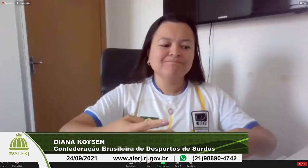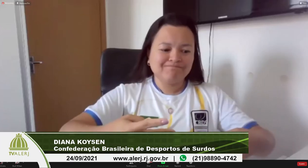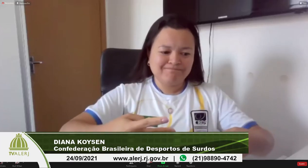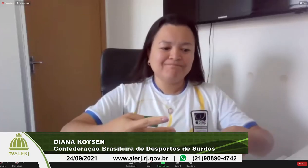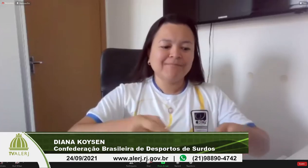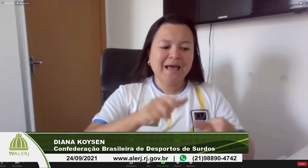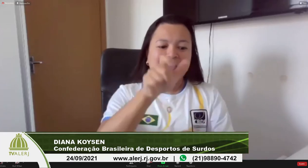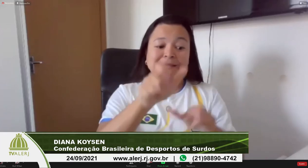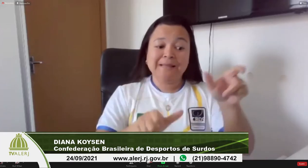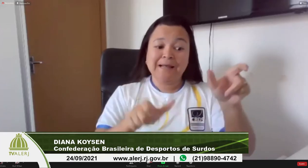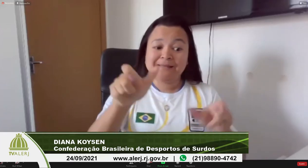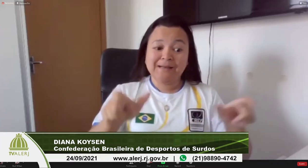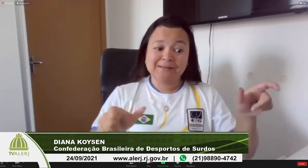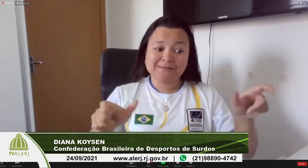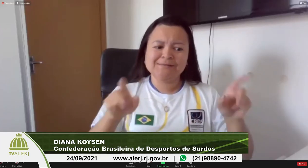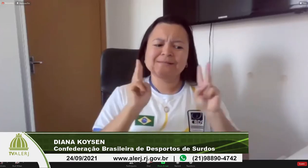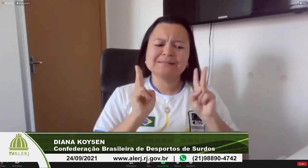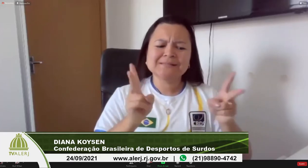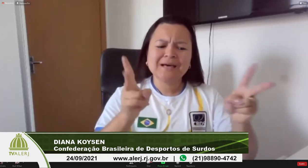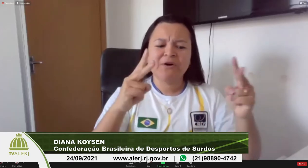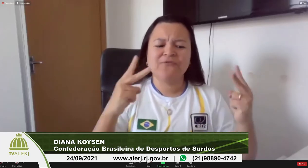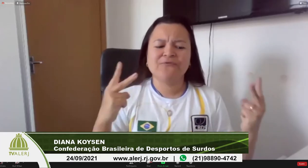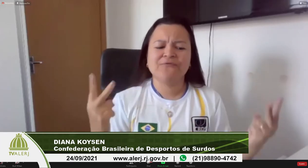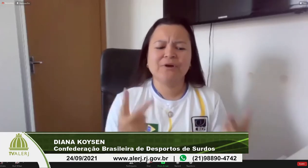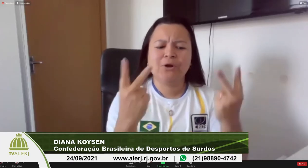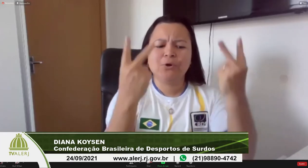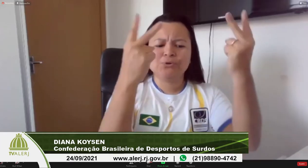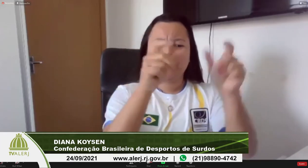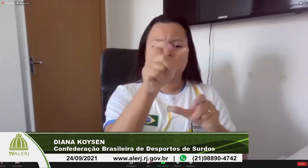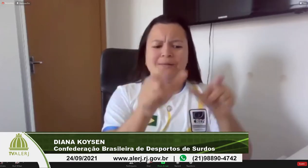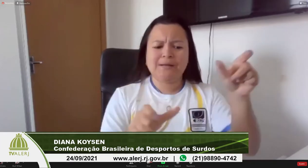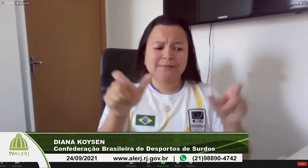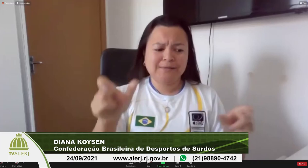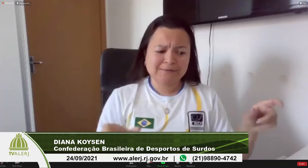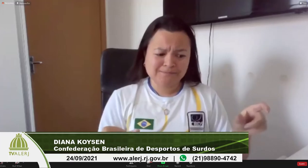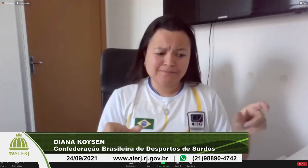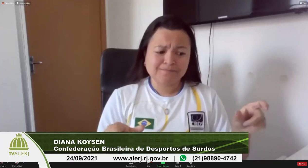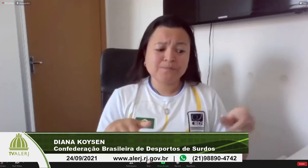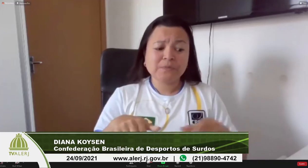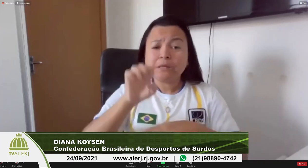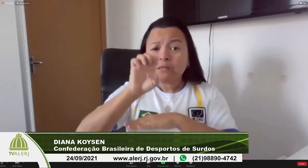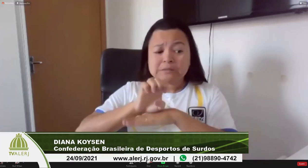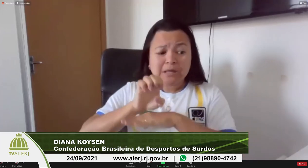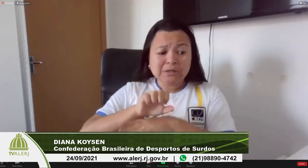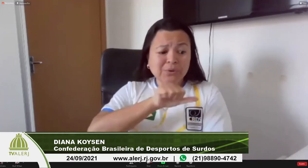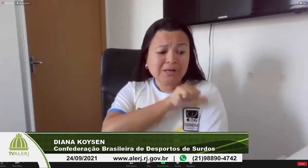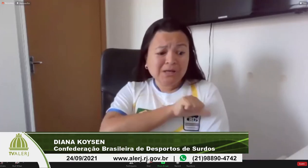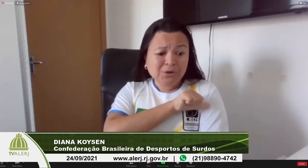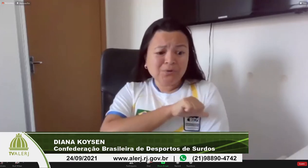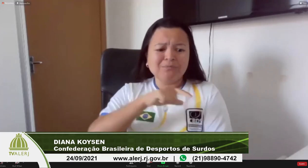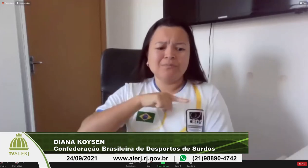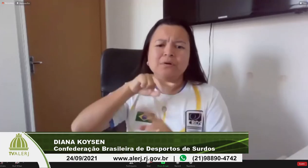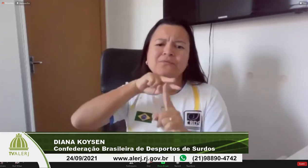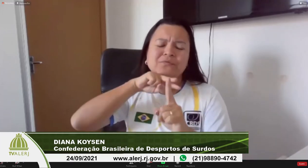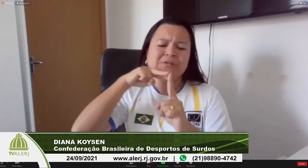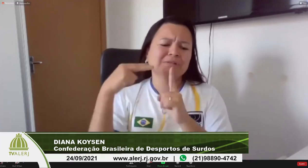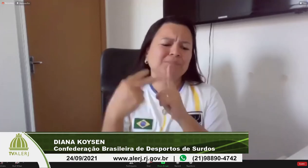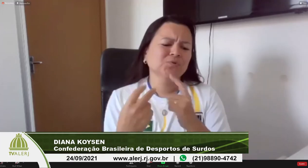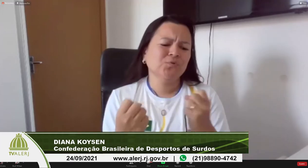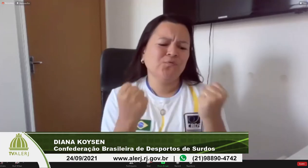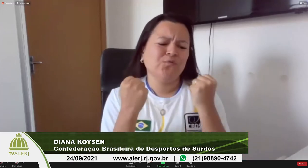de Janeiro é a gente vai ter é sempre a questão da valorização dos dos